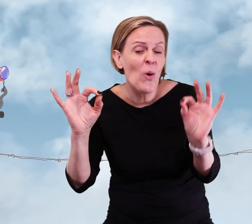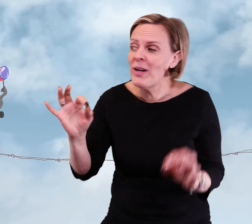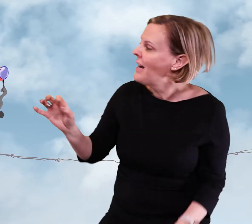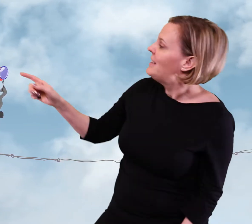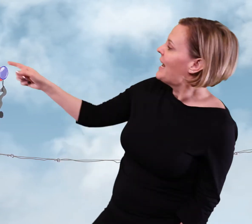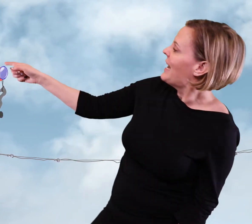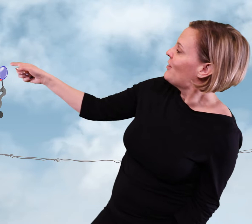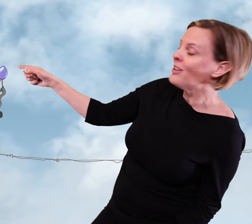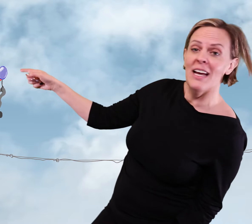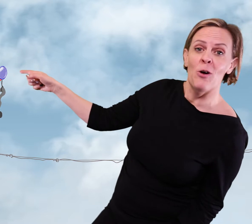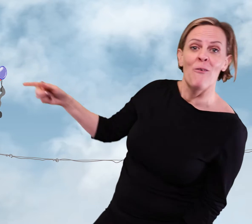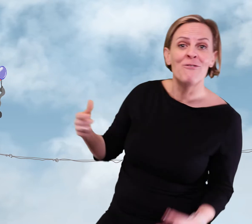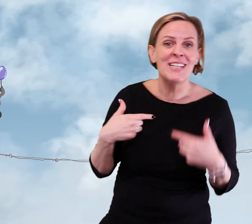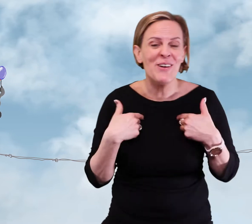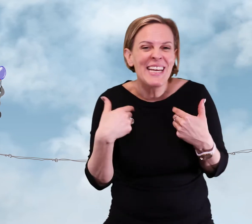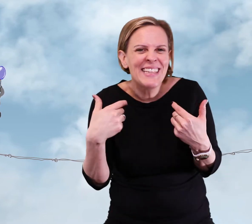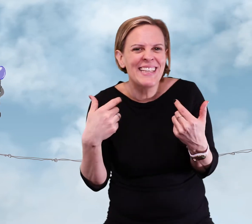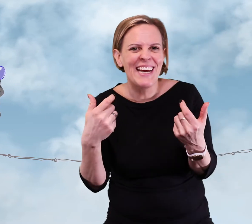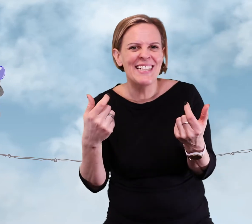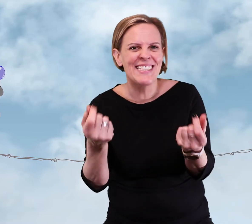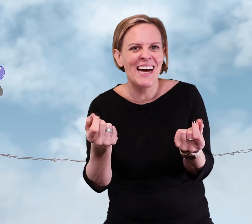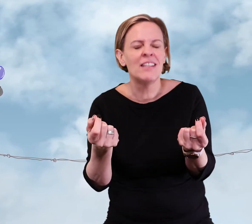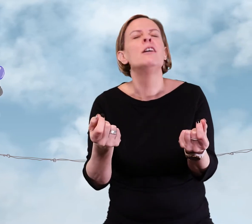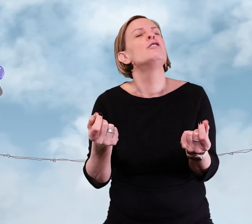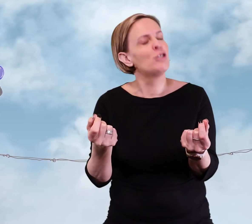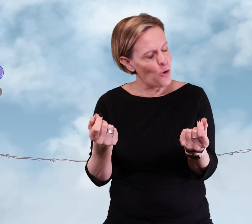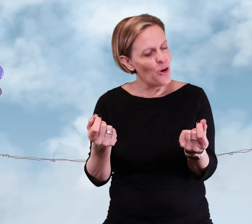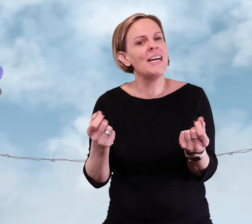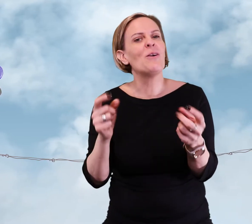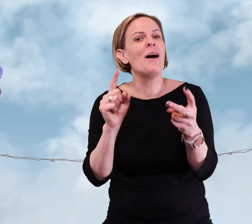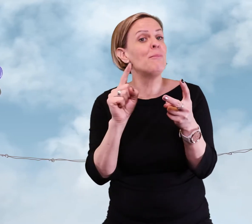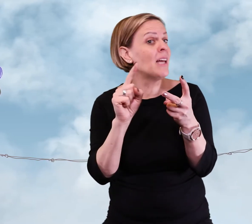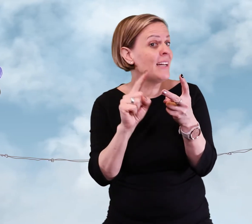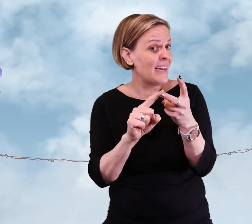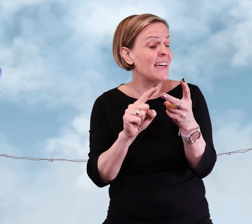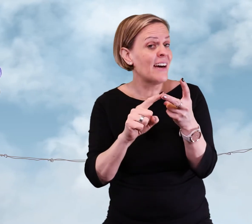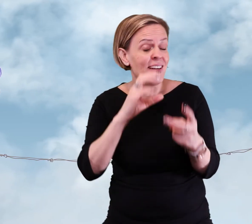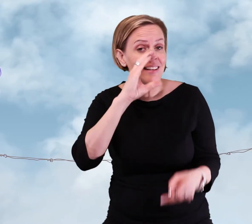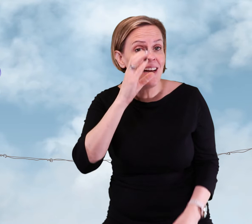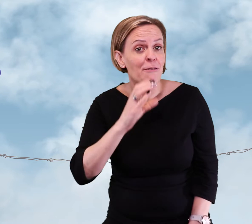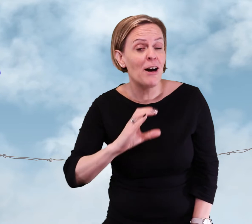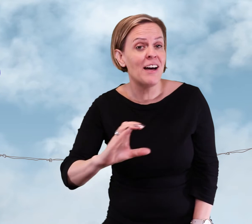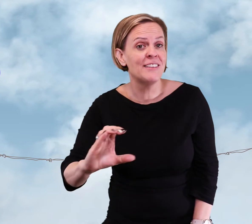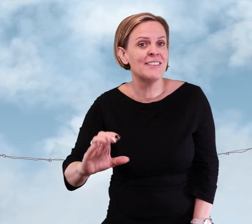Det tyckte de var så intressant Så de gick och hämtade en annan elefant